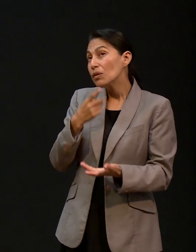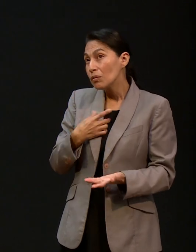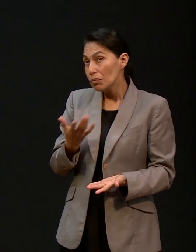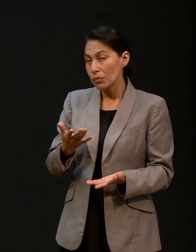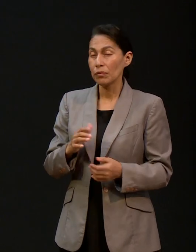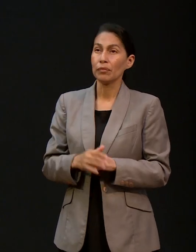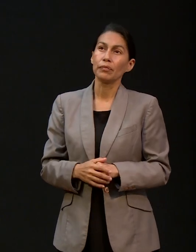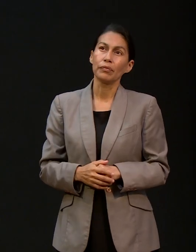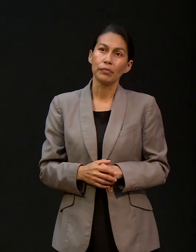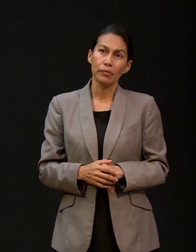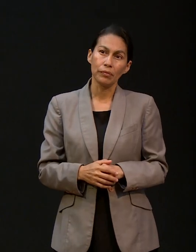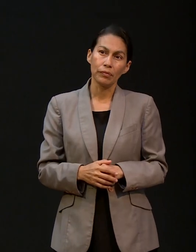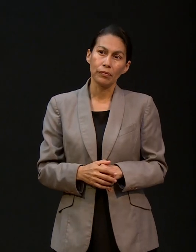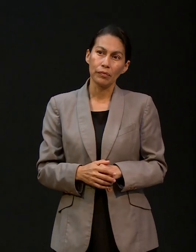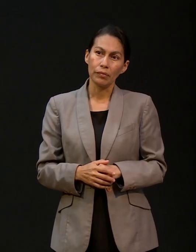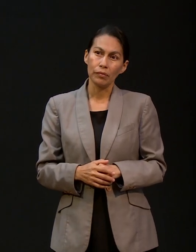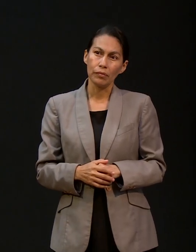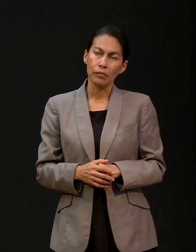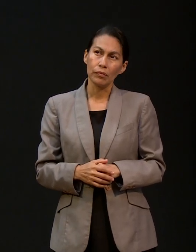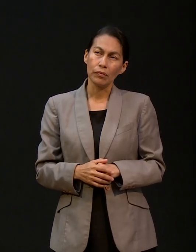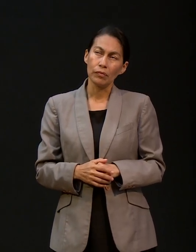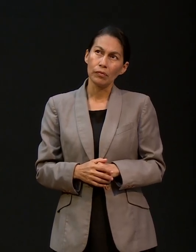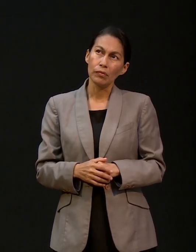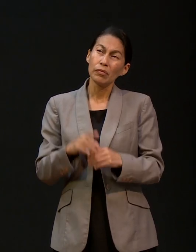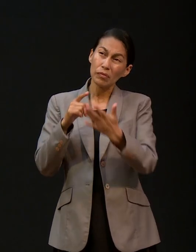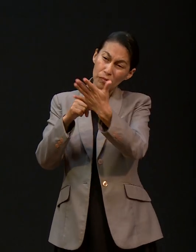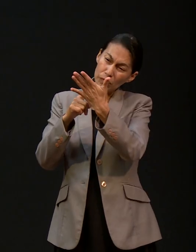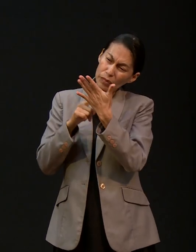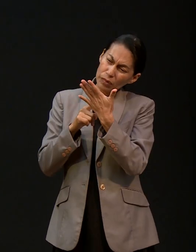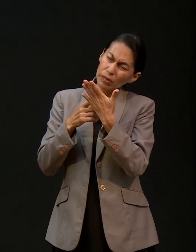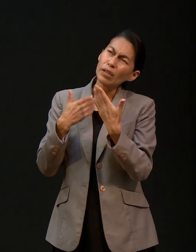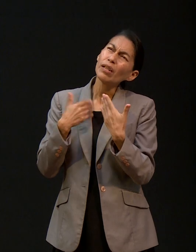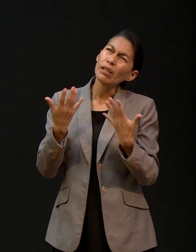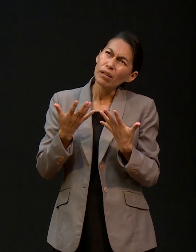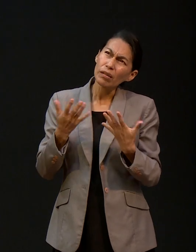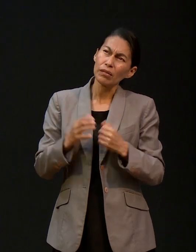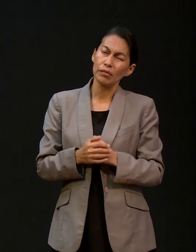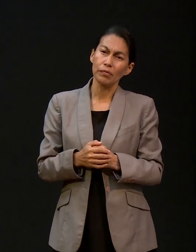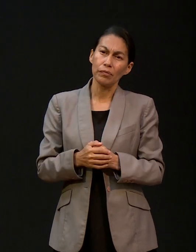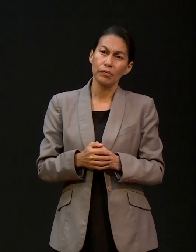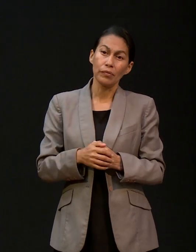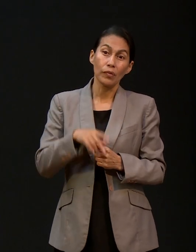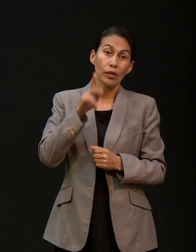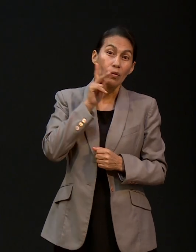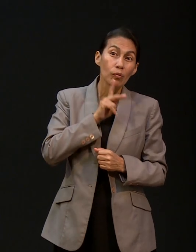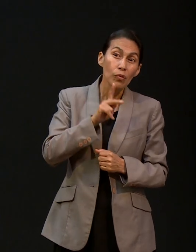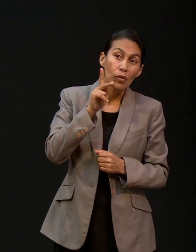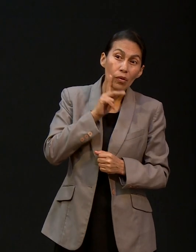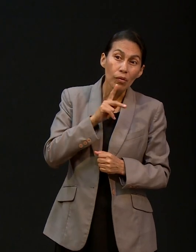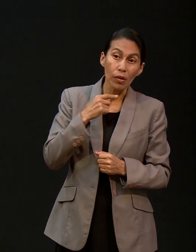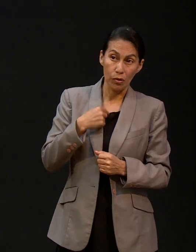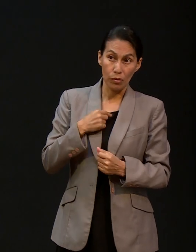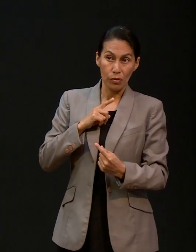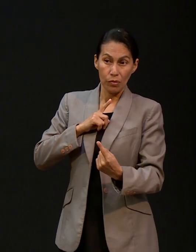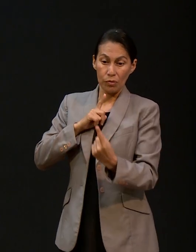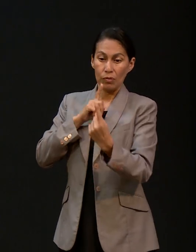por favor, cualquier otra cosa. Y tú indícame, le dije. Y la prueba ahora era con quien yo me encuentre.